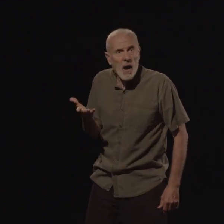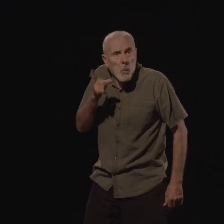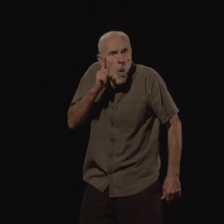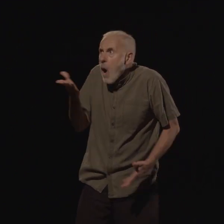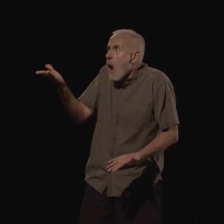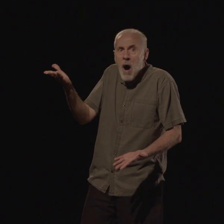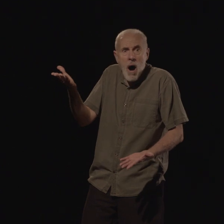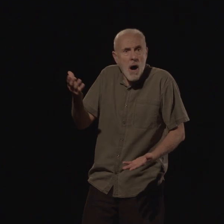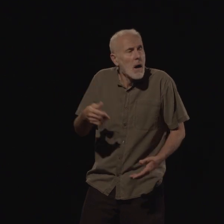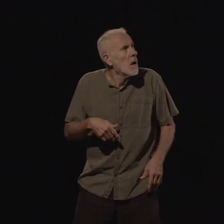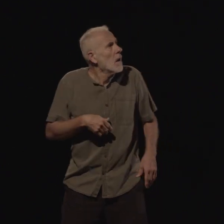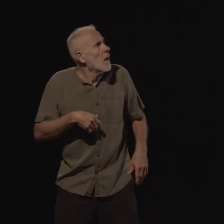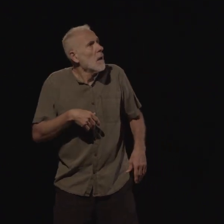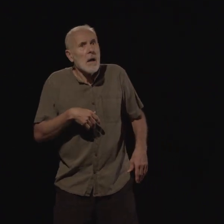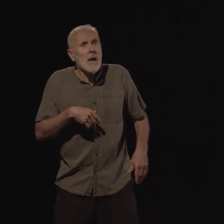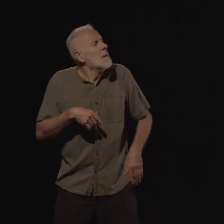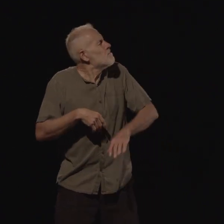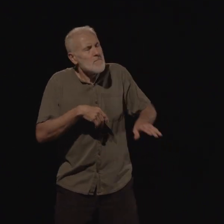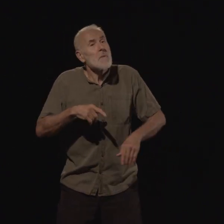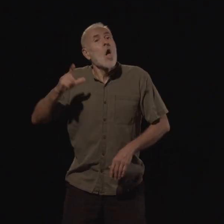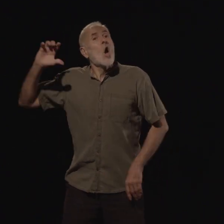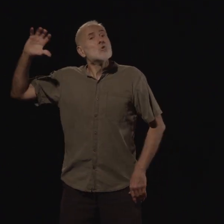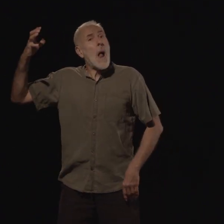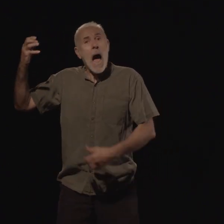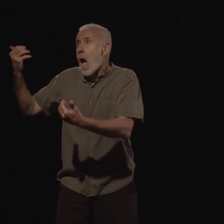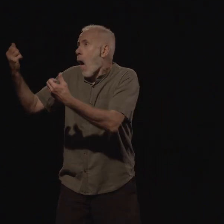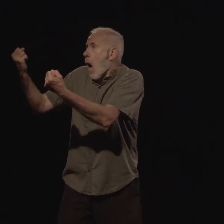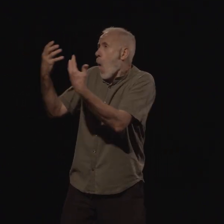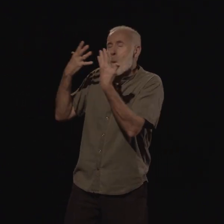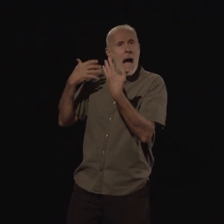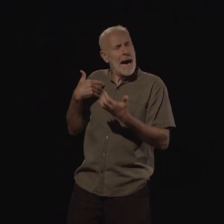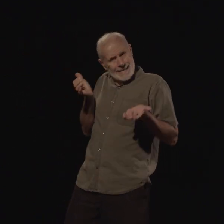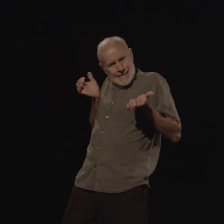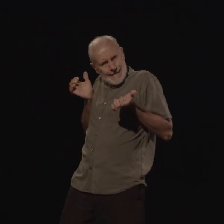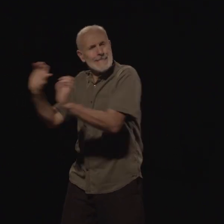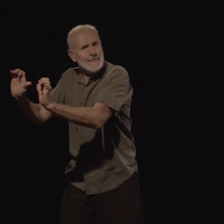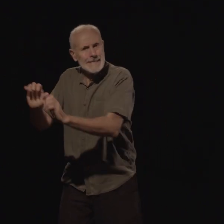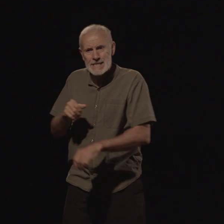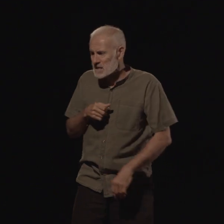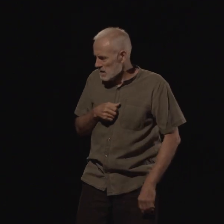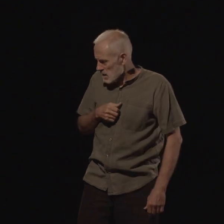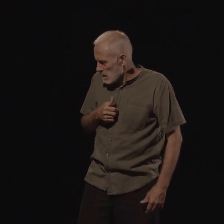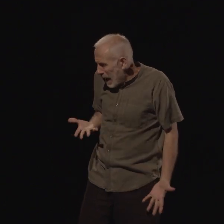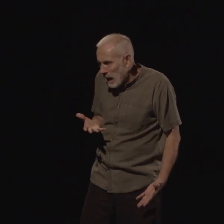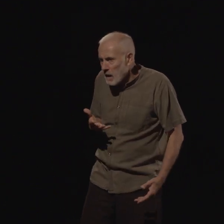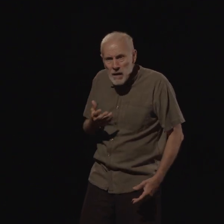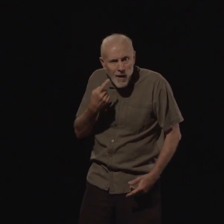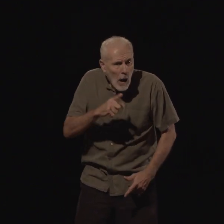pour quoi faire ? C'est pour empêcher le soleil d'entrer, dit l'homme. Alors, tu ne verras plus clair, dit la femme.